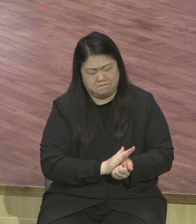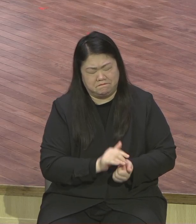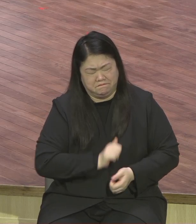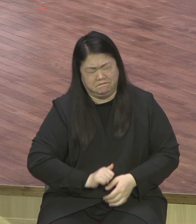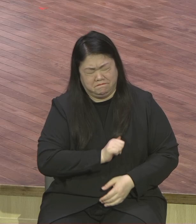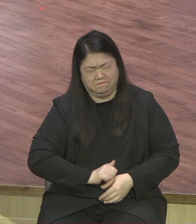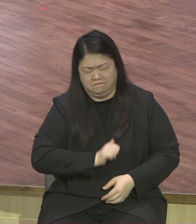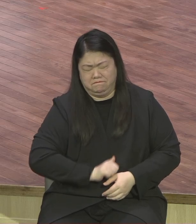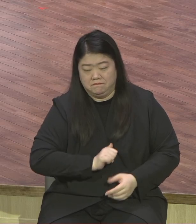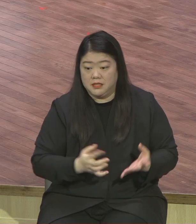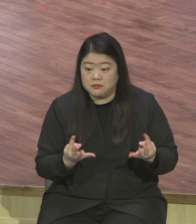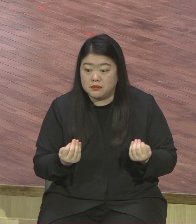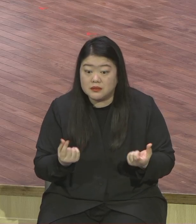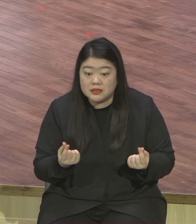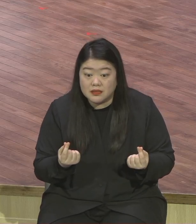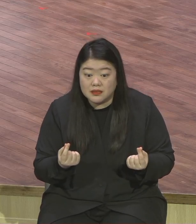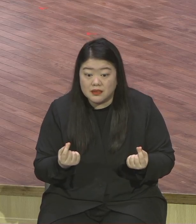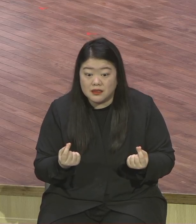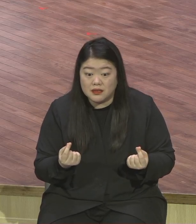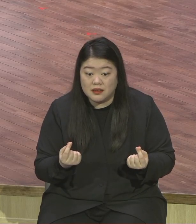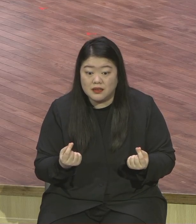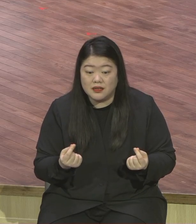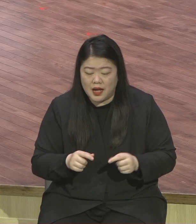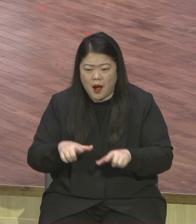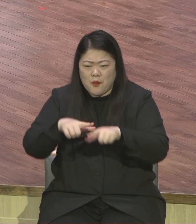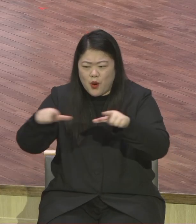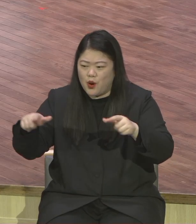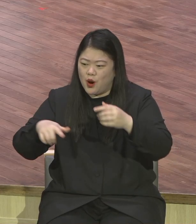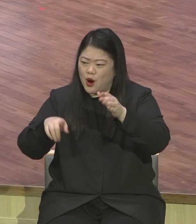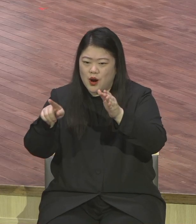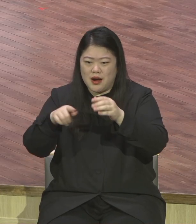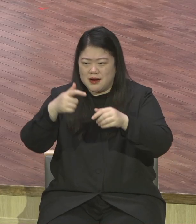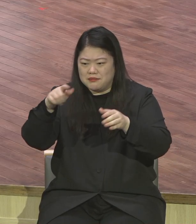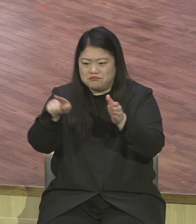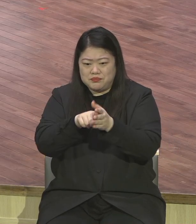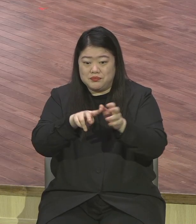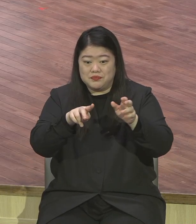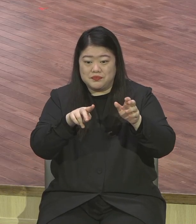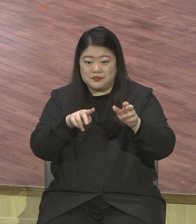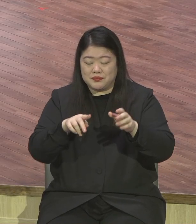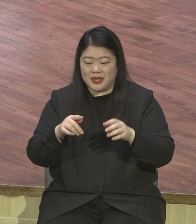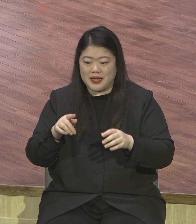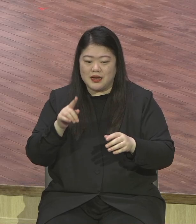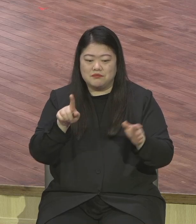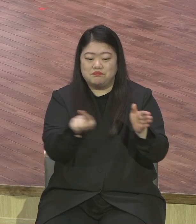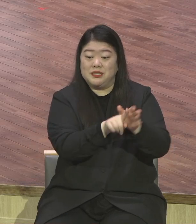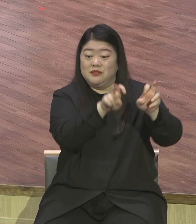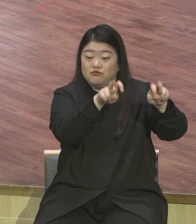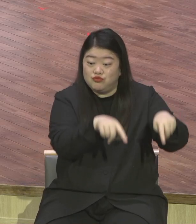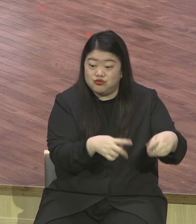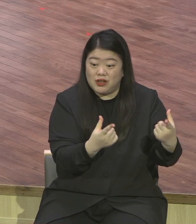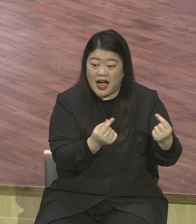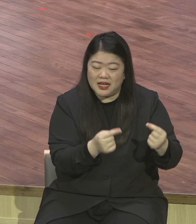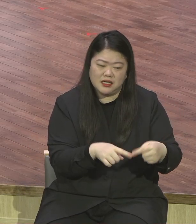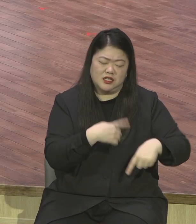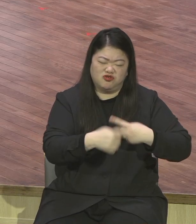사고나지요 불신자나 종교인들이나 평신도 같이 놀다가는 교육자 못하지요 자기를